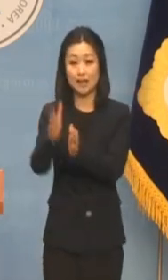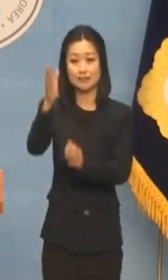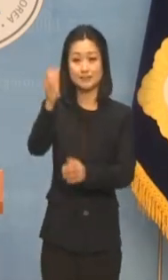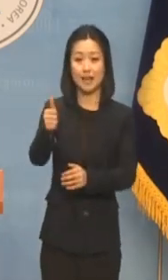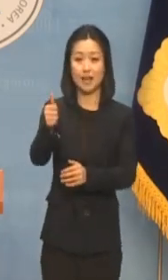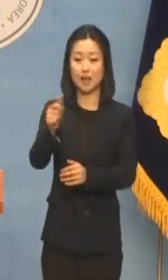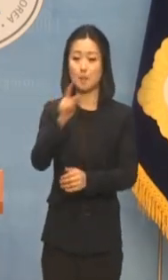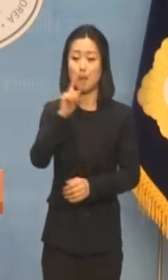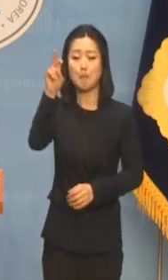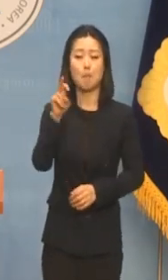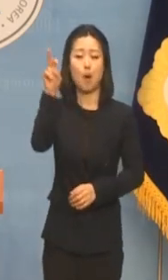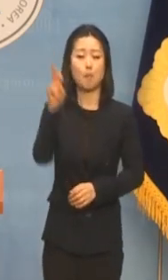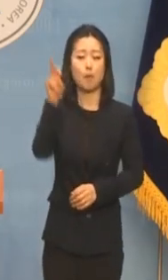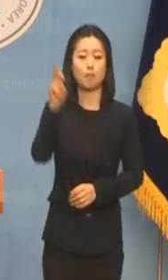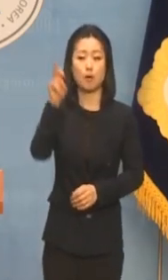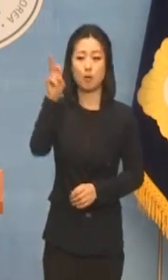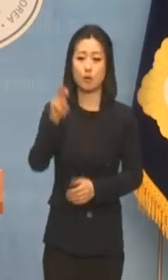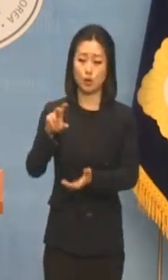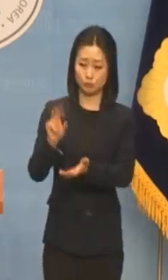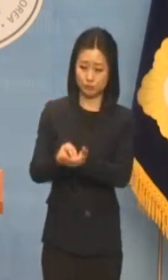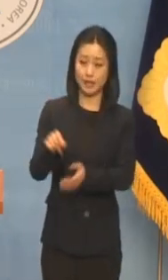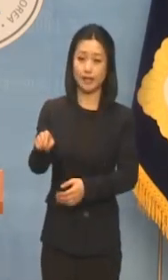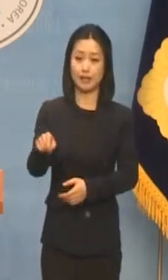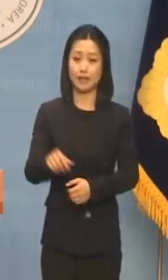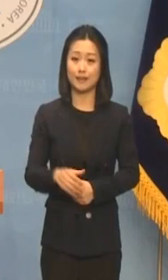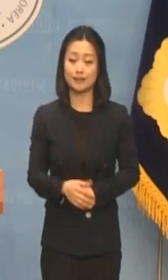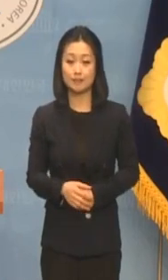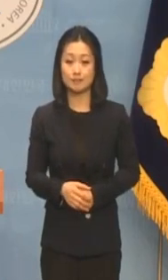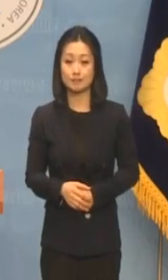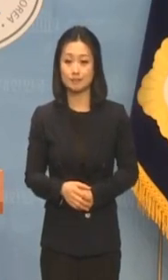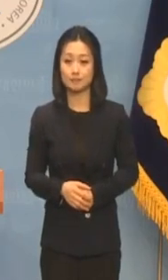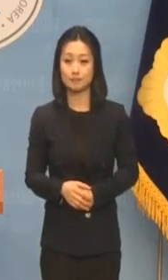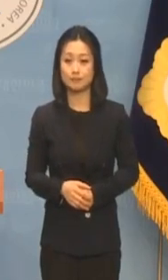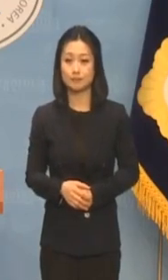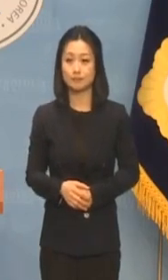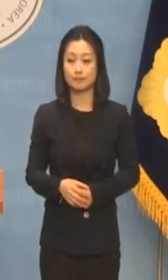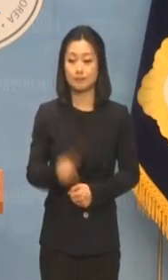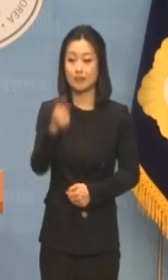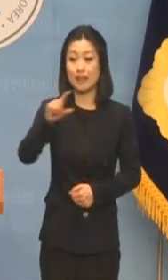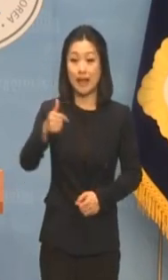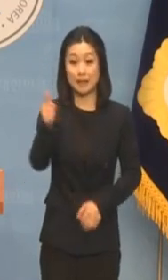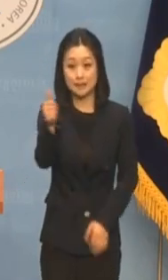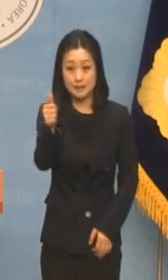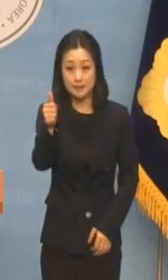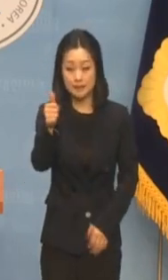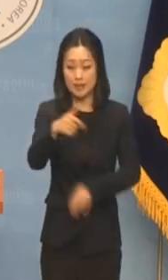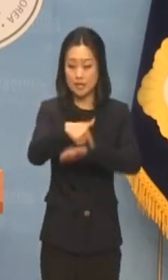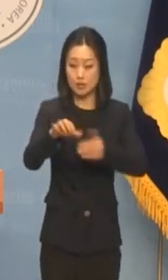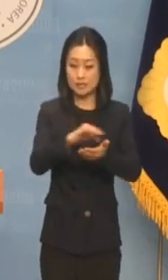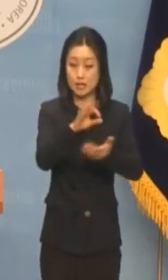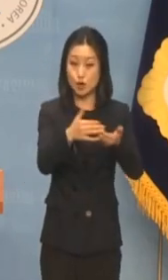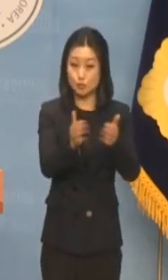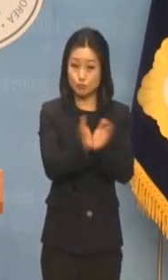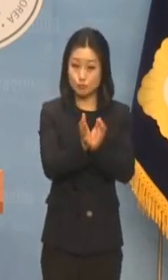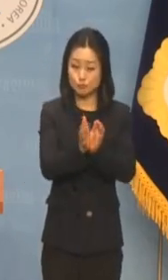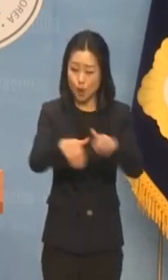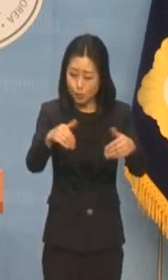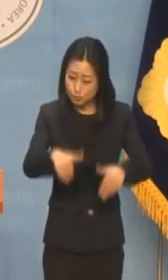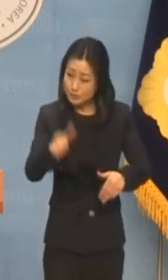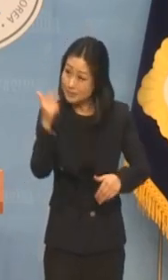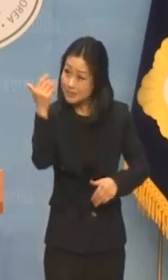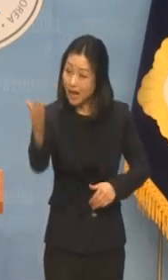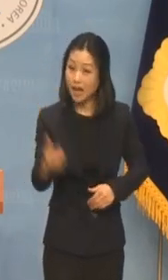공수표만 무책임하게 찍어내고 있는 것입니다. 한동훈 위원장은 기재부가 무슨 화수분이고